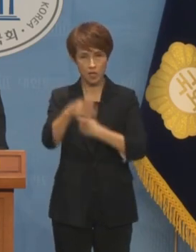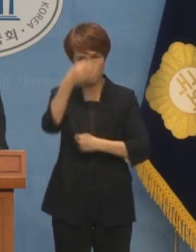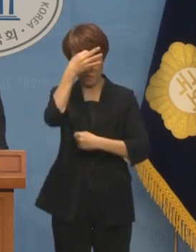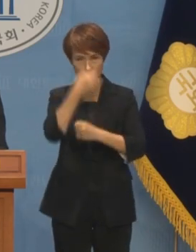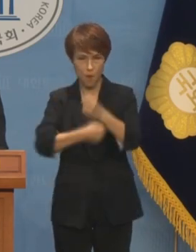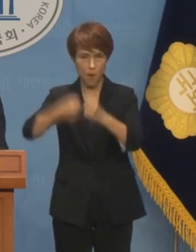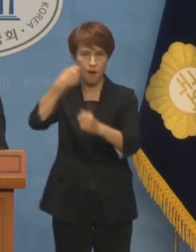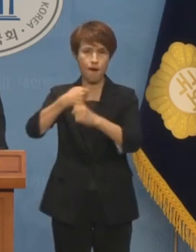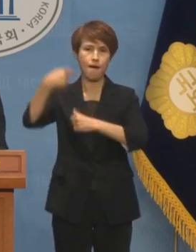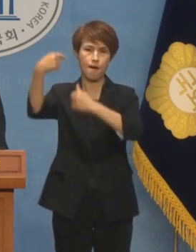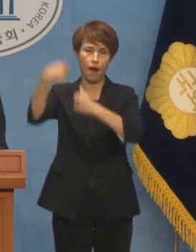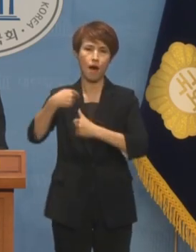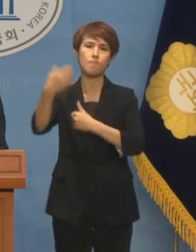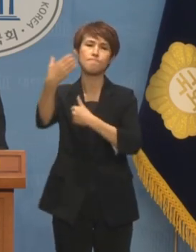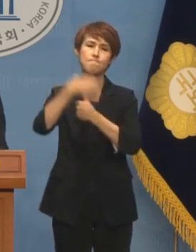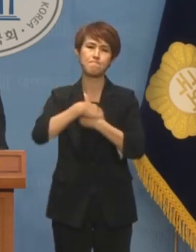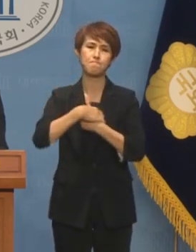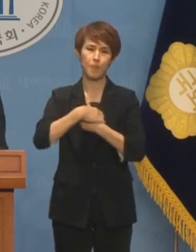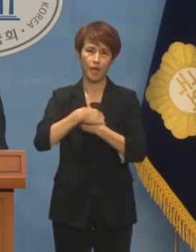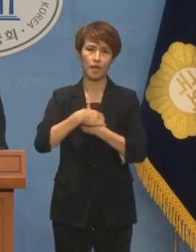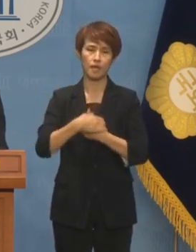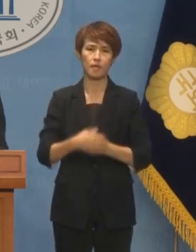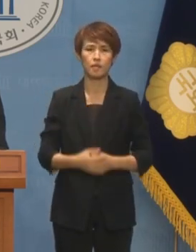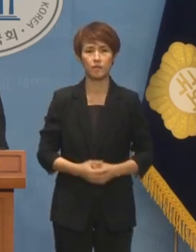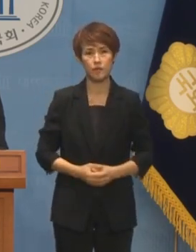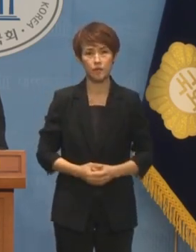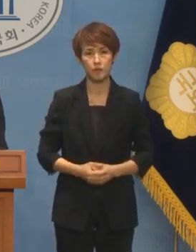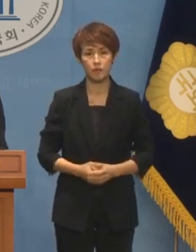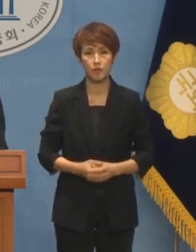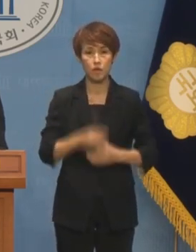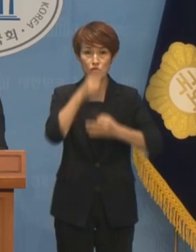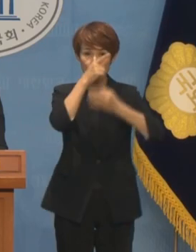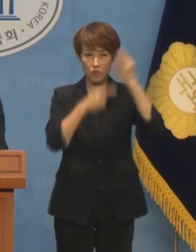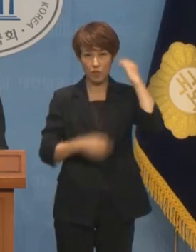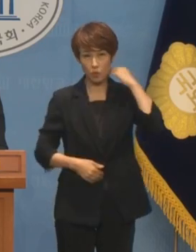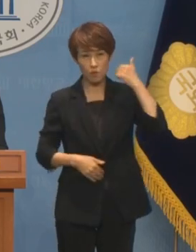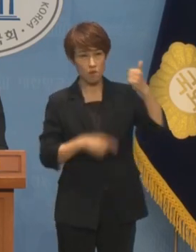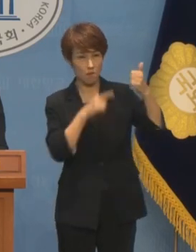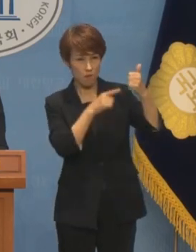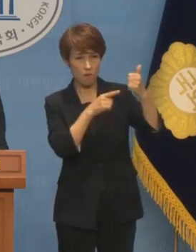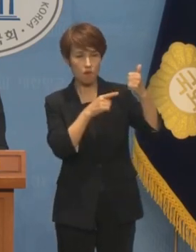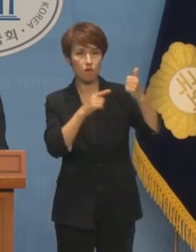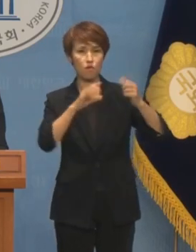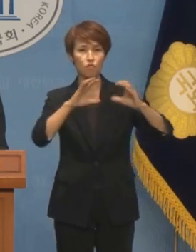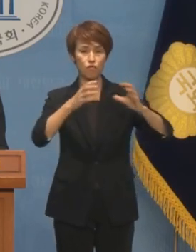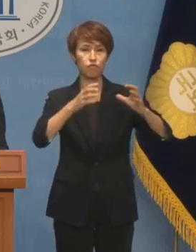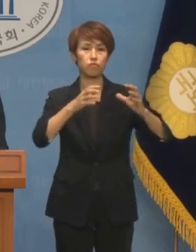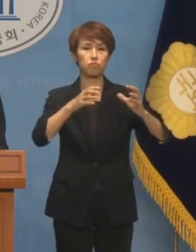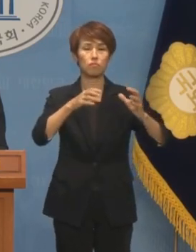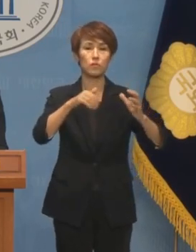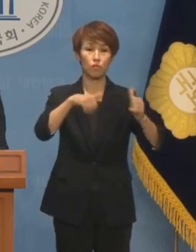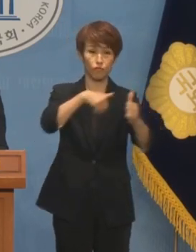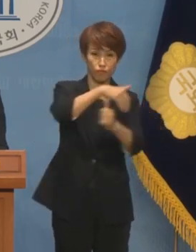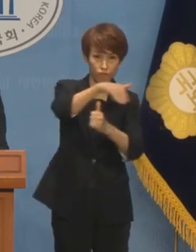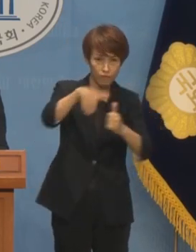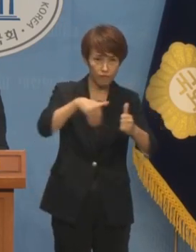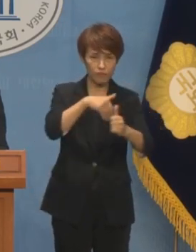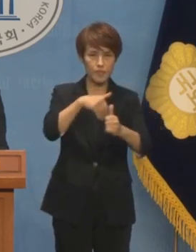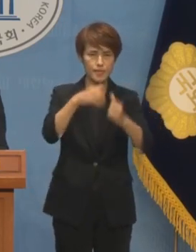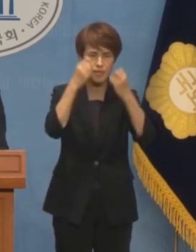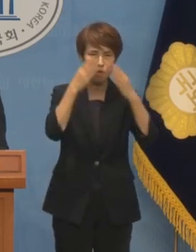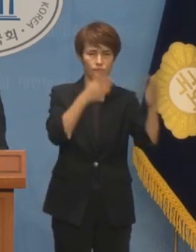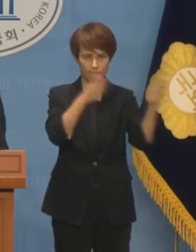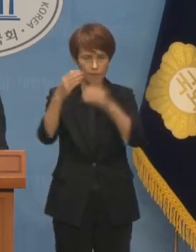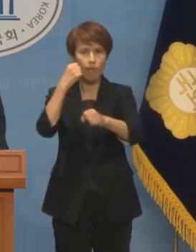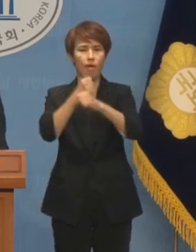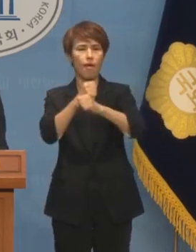책무를 안겼습니다. 윤석열 대통령에게 국정기조를 완전히 새롭게 전환하라는